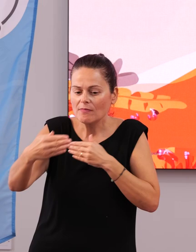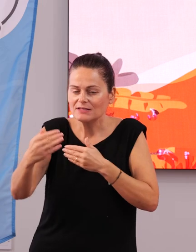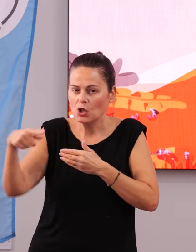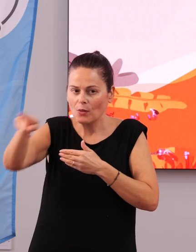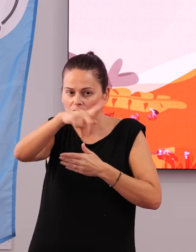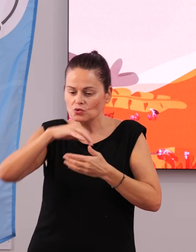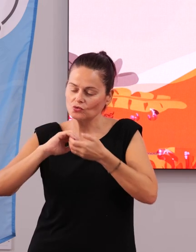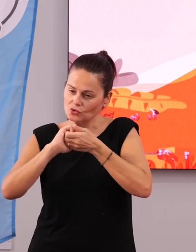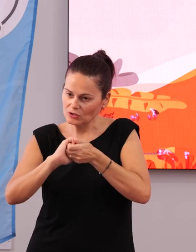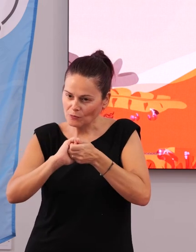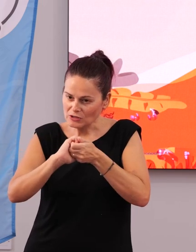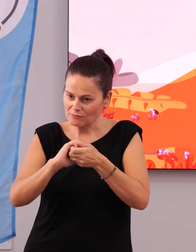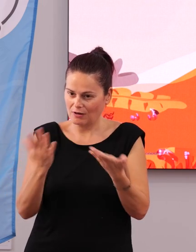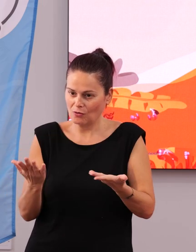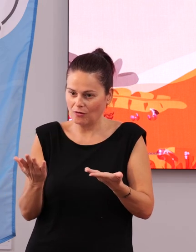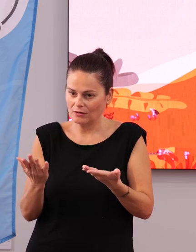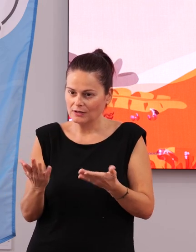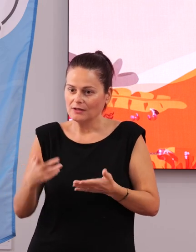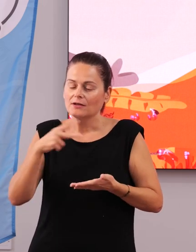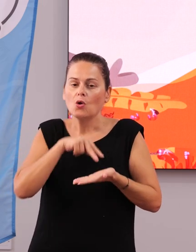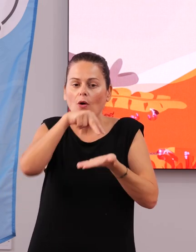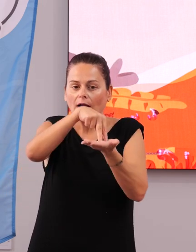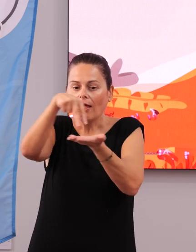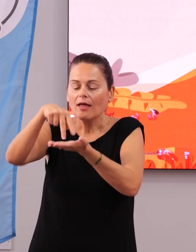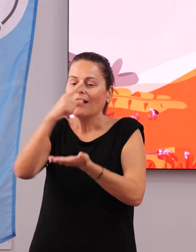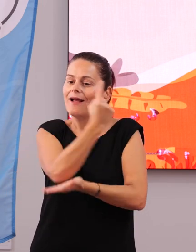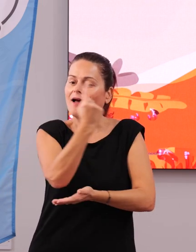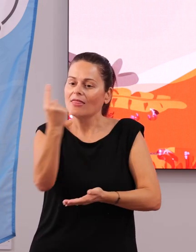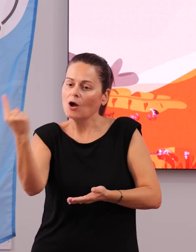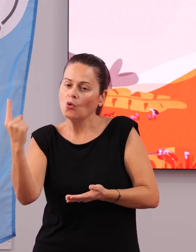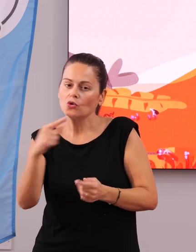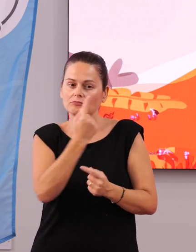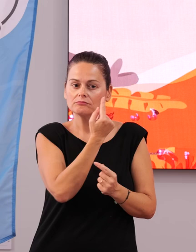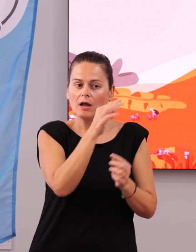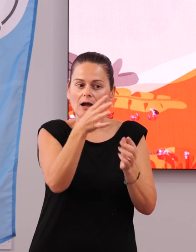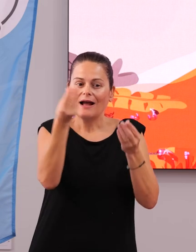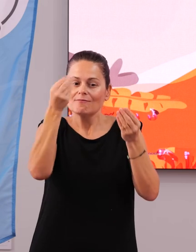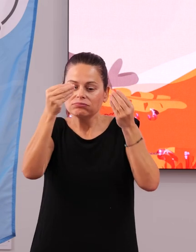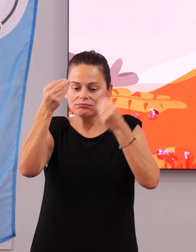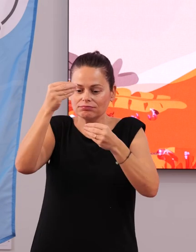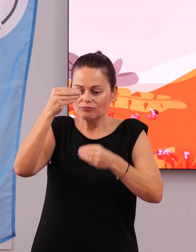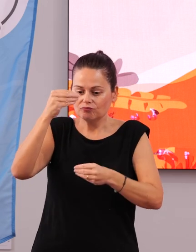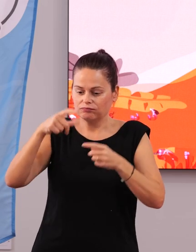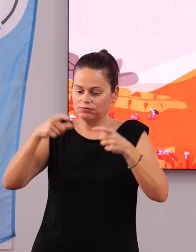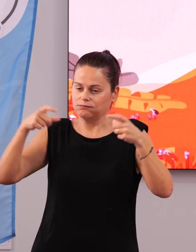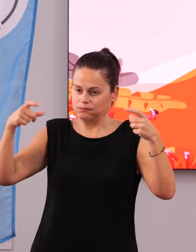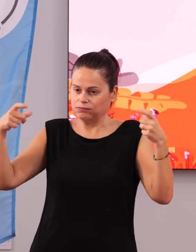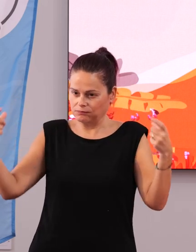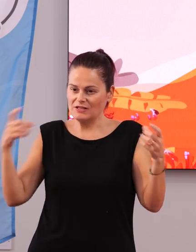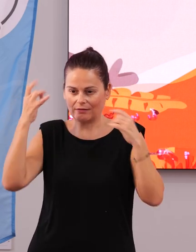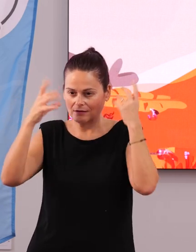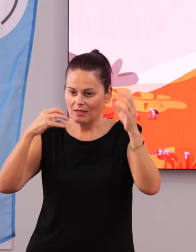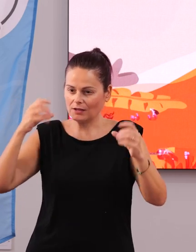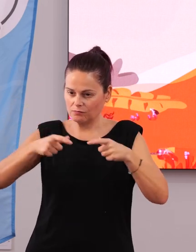la mano, donde desde nuestra posición cada uno sumamos y hacemos que este trimestre esté lleno de